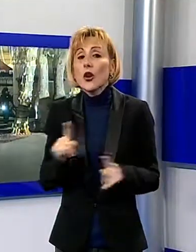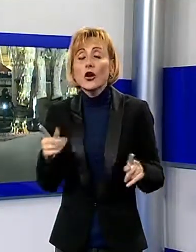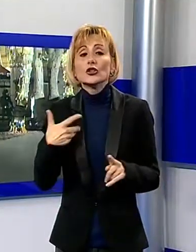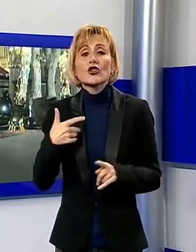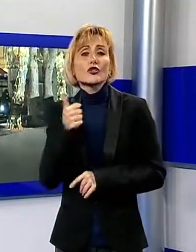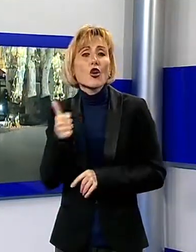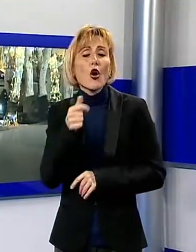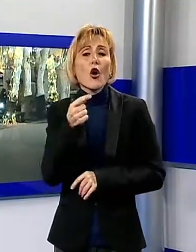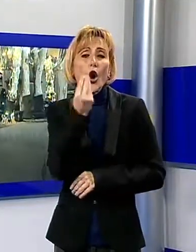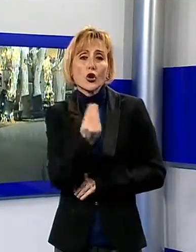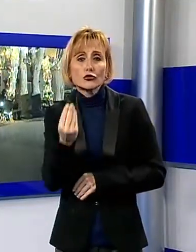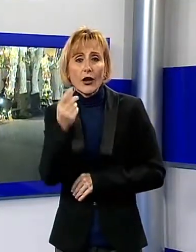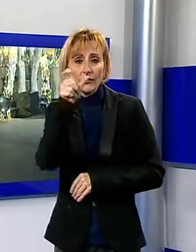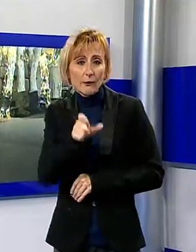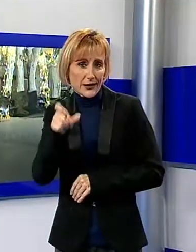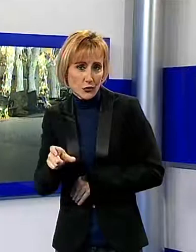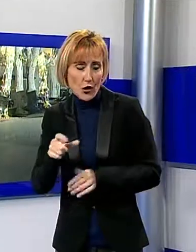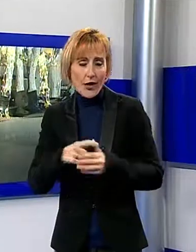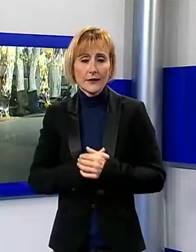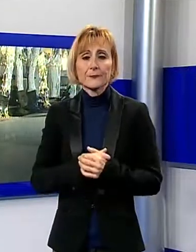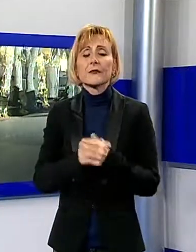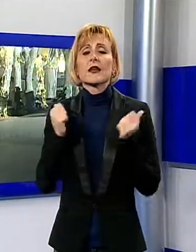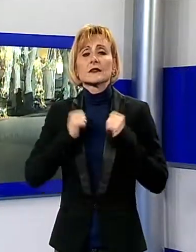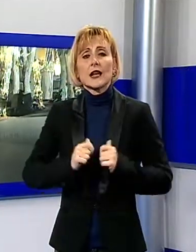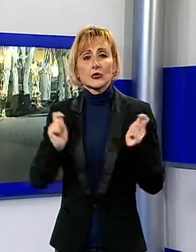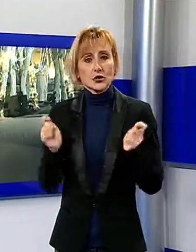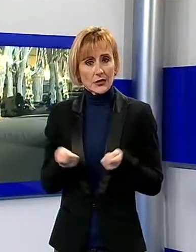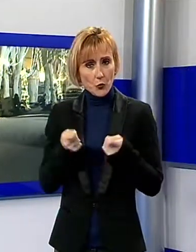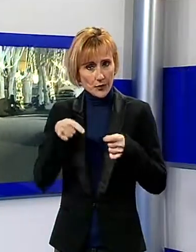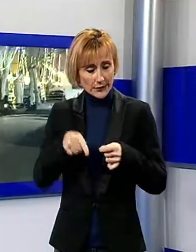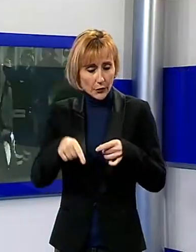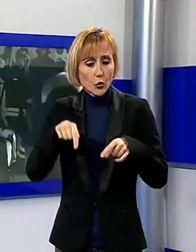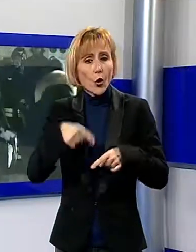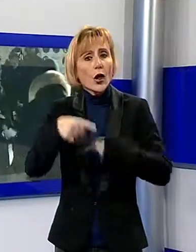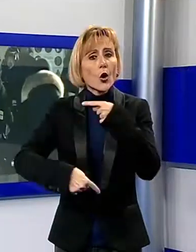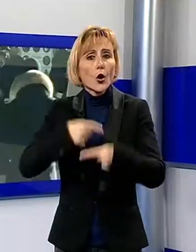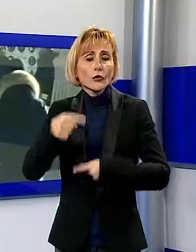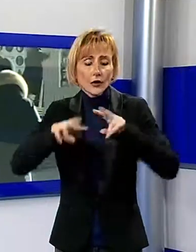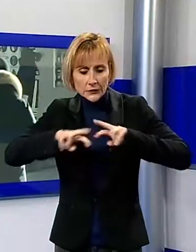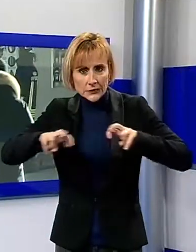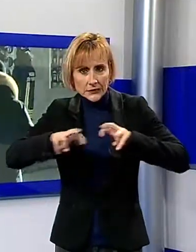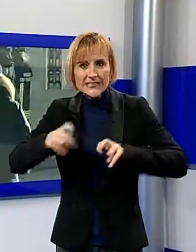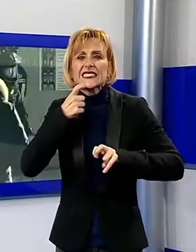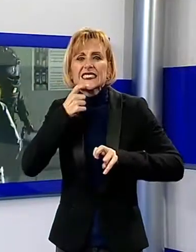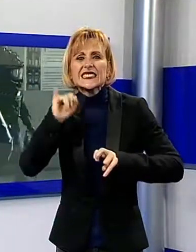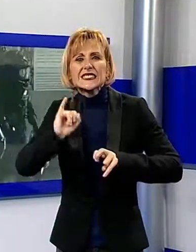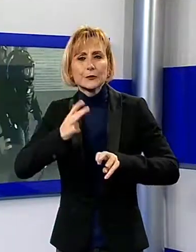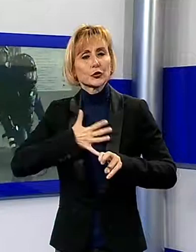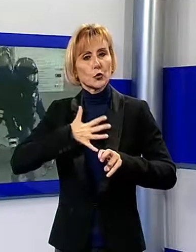personale. Lo zaino è stato sequestrato e continuano gli accertamenti per risalire al legittimo proprietario che lo ha